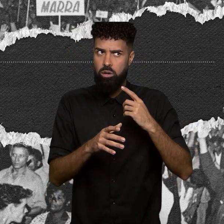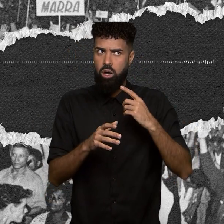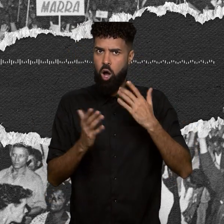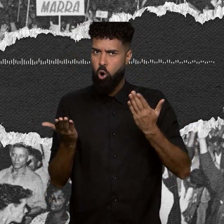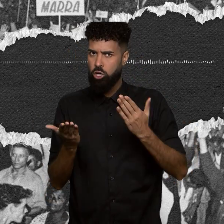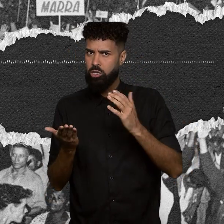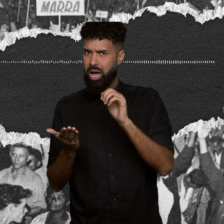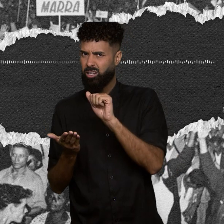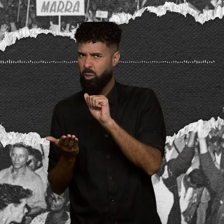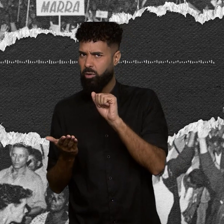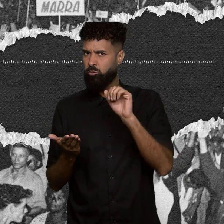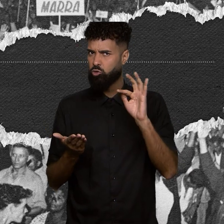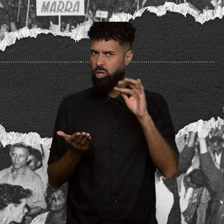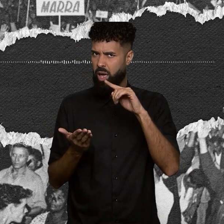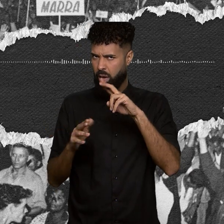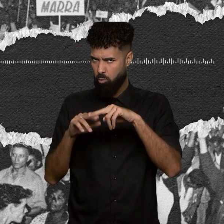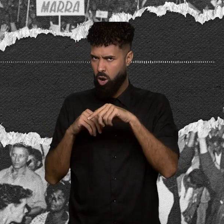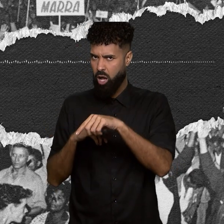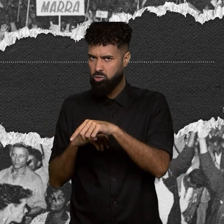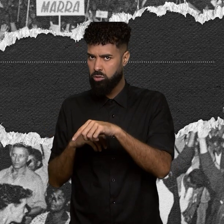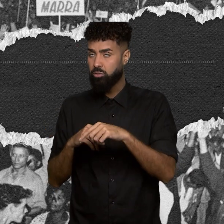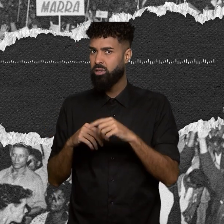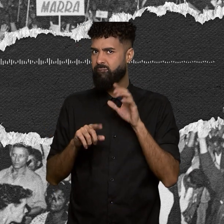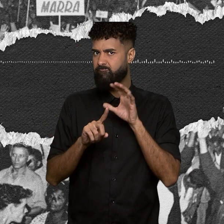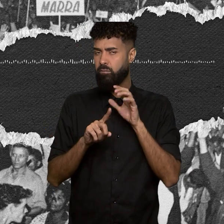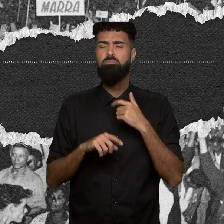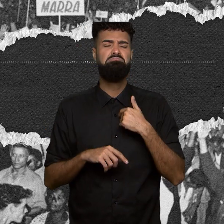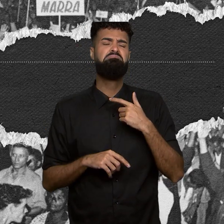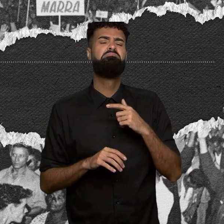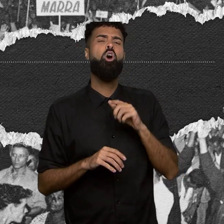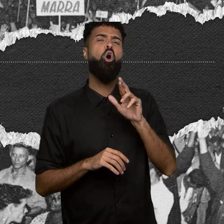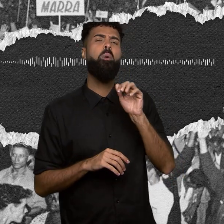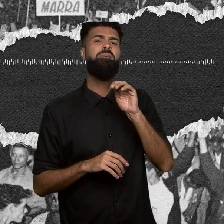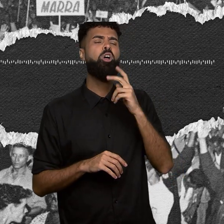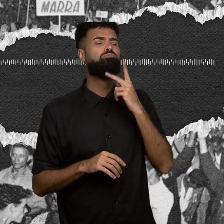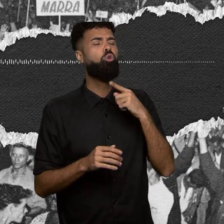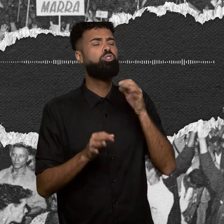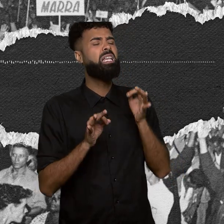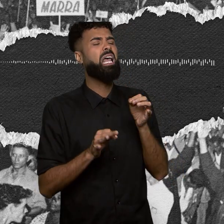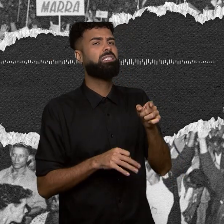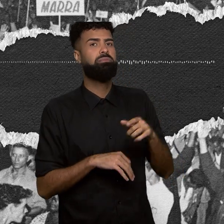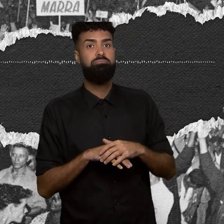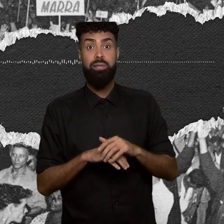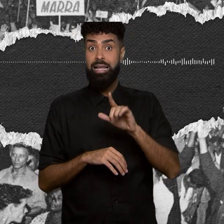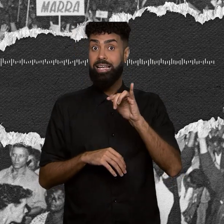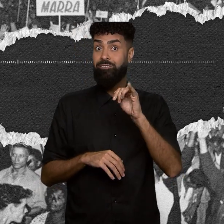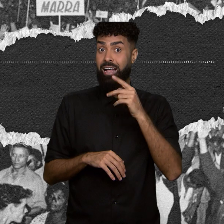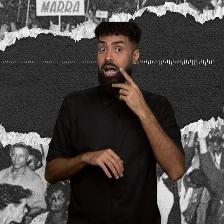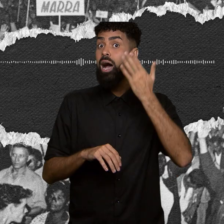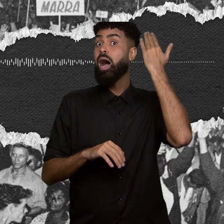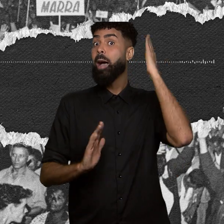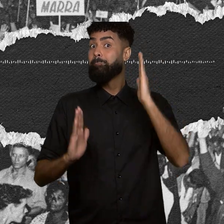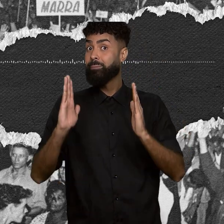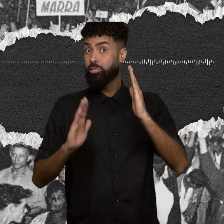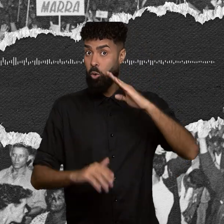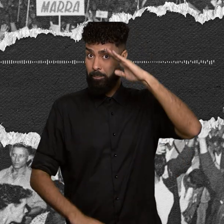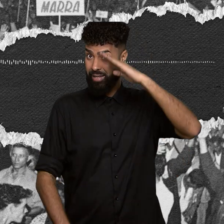dúvidas. Romão, como você ouve aí, é taxativo. Li argumenta. Durante o período militar, que você fala